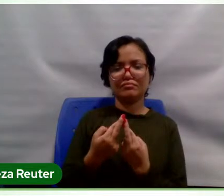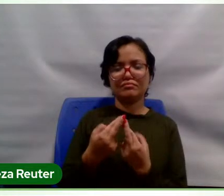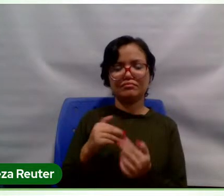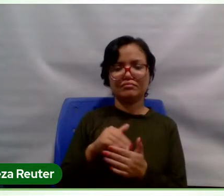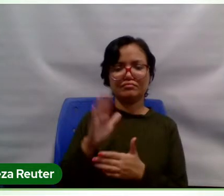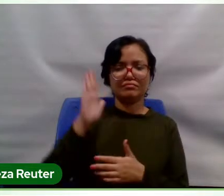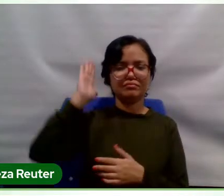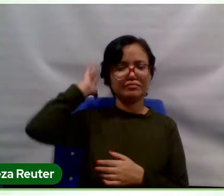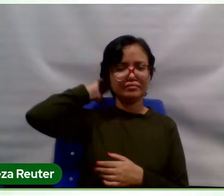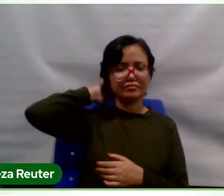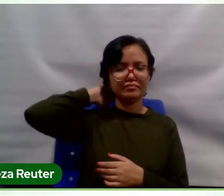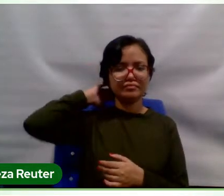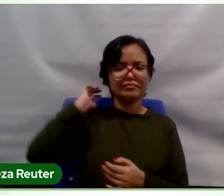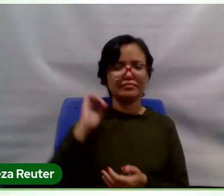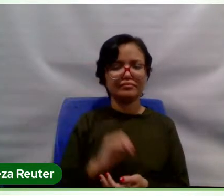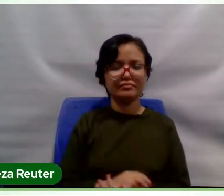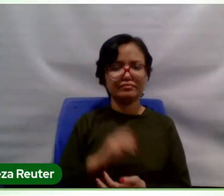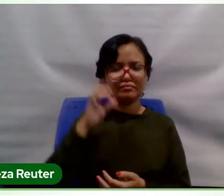sou principal.